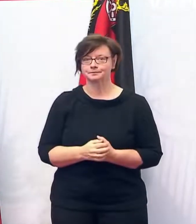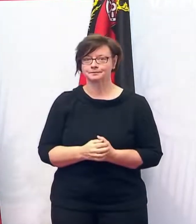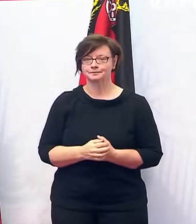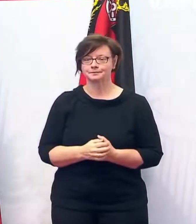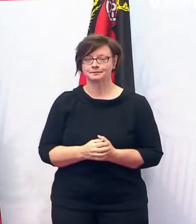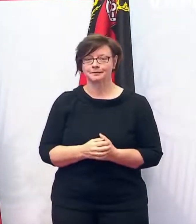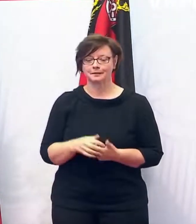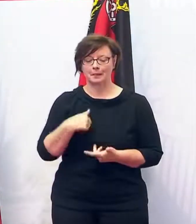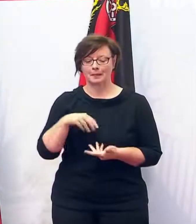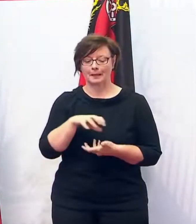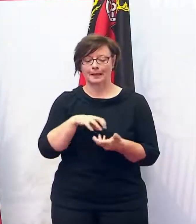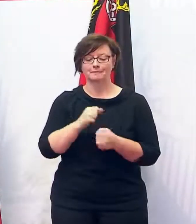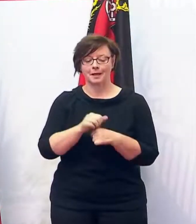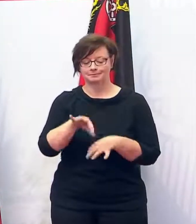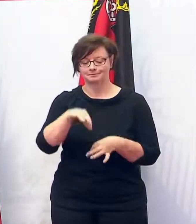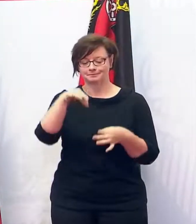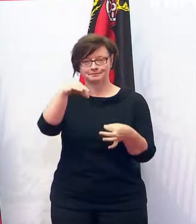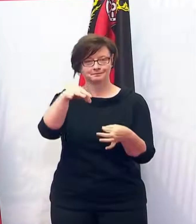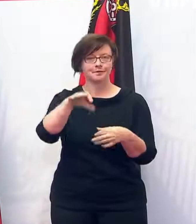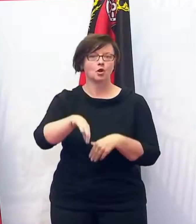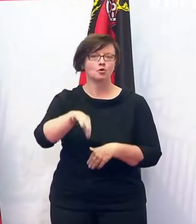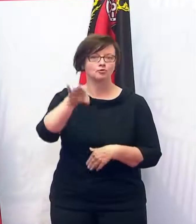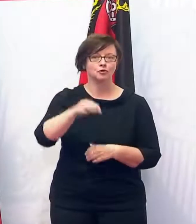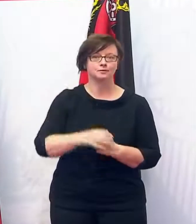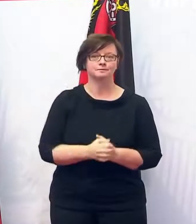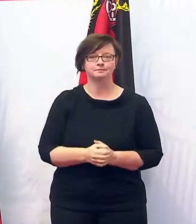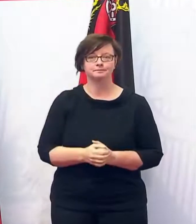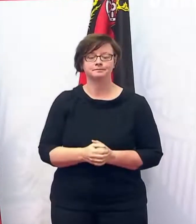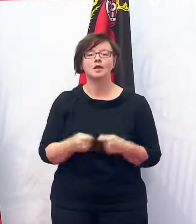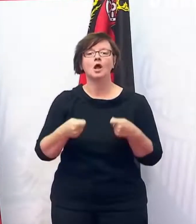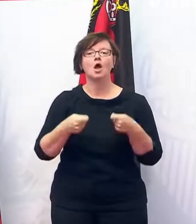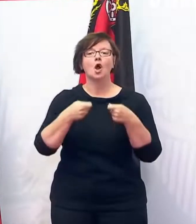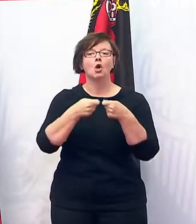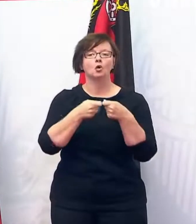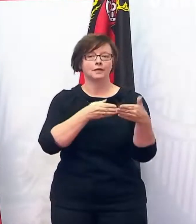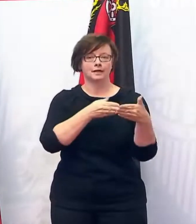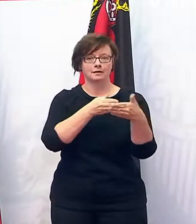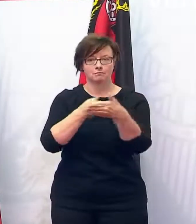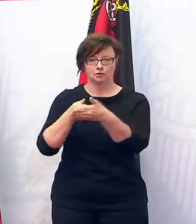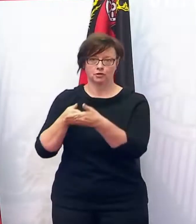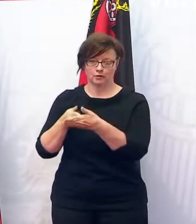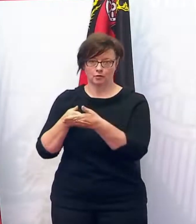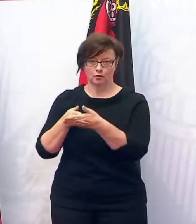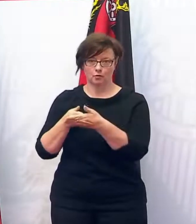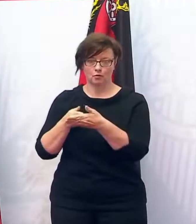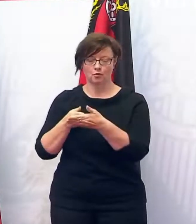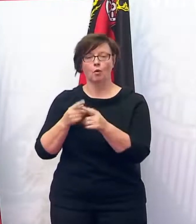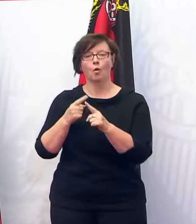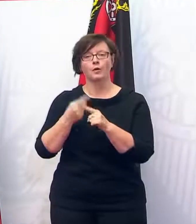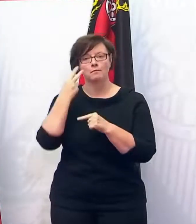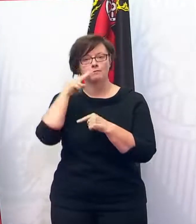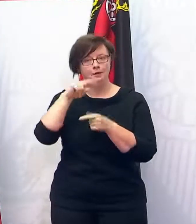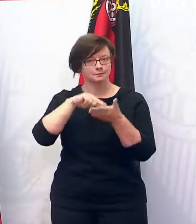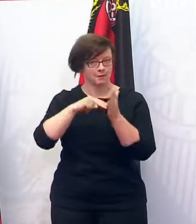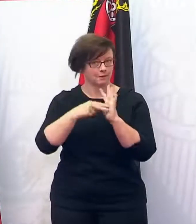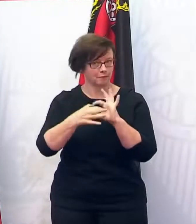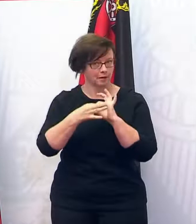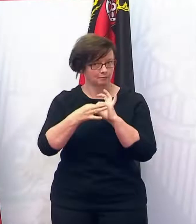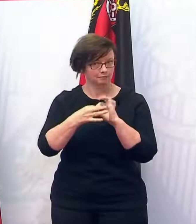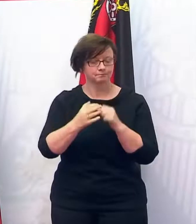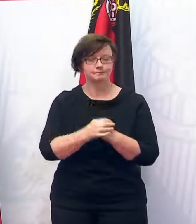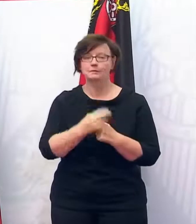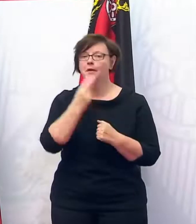herunter doch verwurschtelt habe. Ach, hier ist er. Mit den Kontaktbeschränkungen. Entsprechendes Perspektivplan. Es wird jetzt so sein,